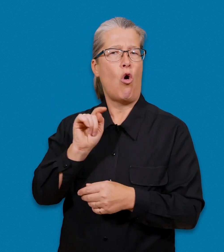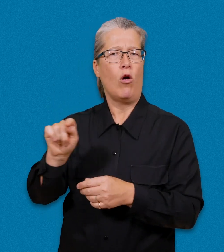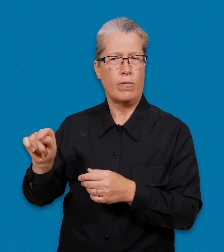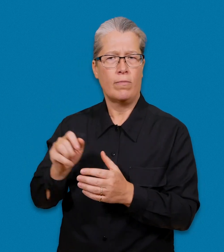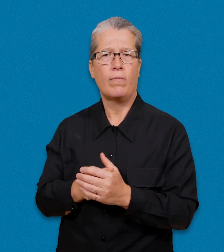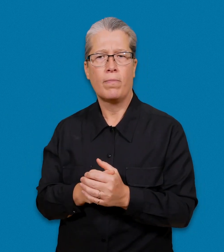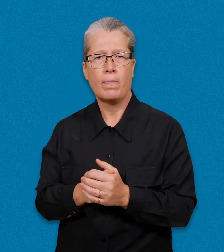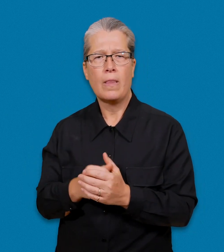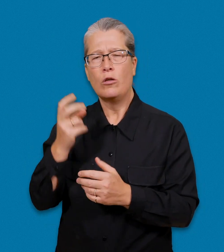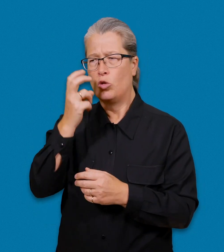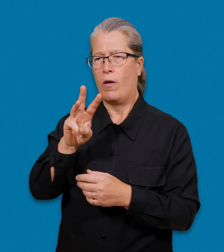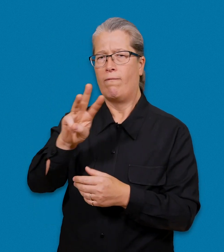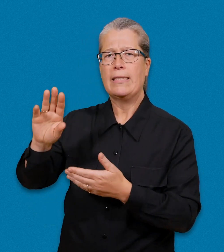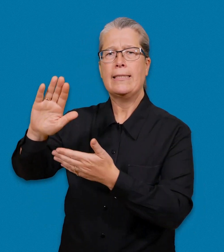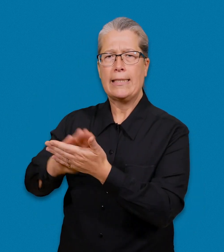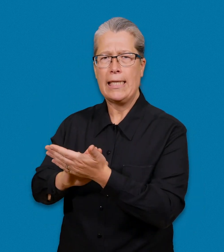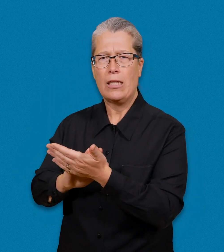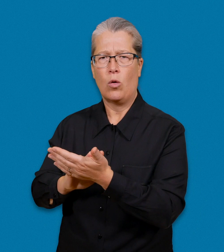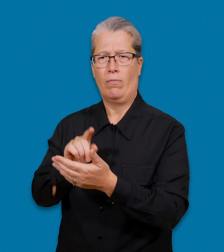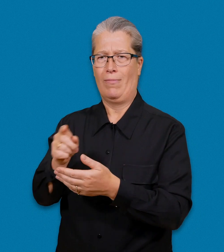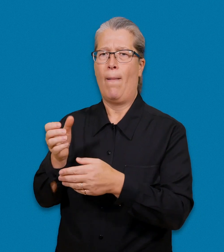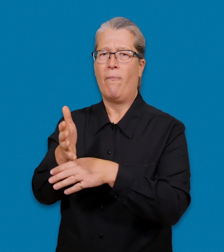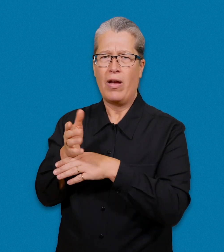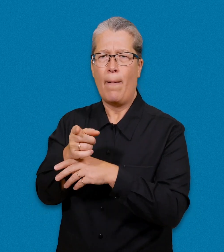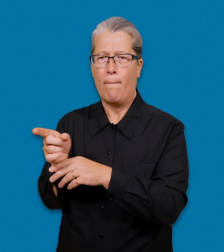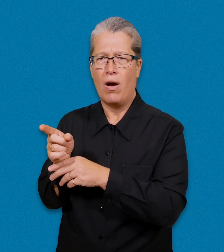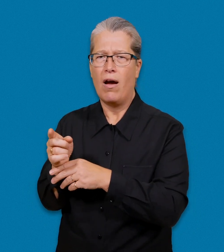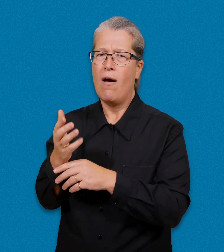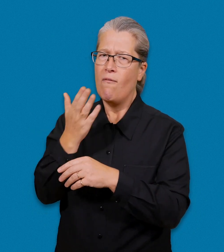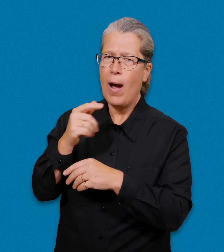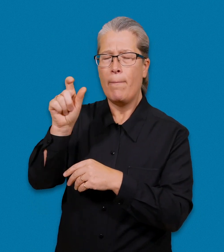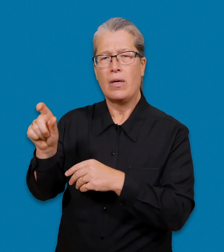På serviceproducenternas webplatser finns information om deras tolkar.